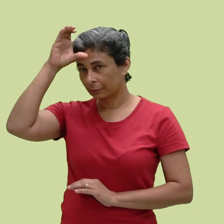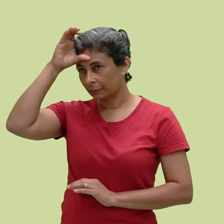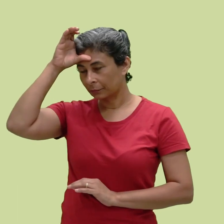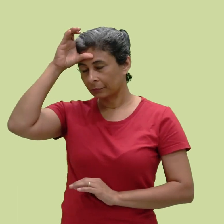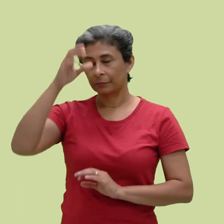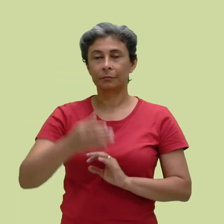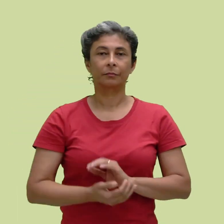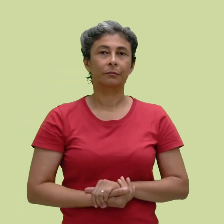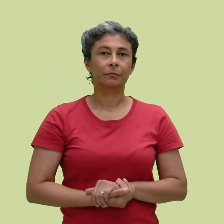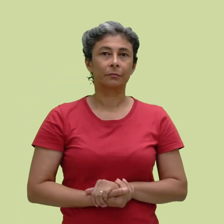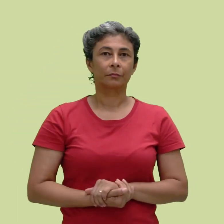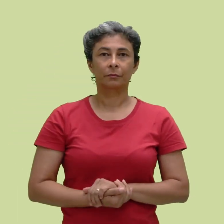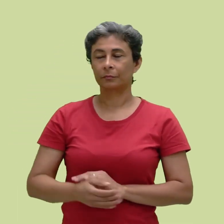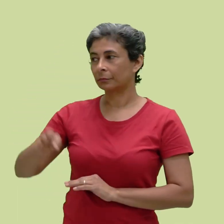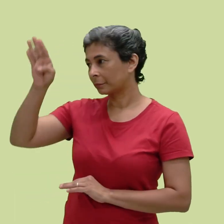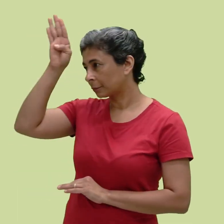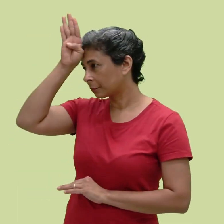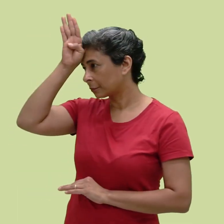e sobrinho.